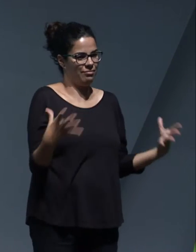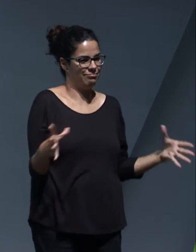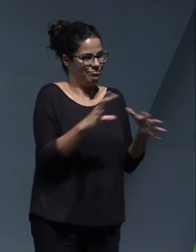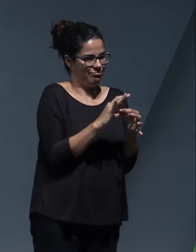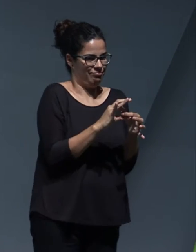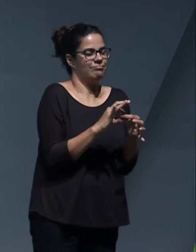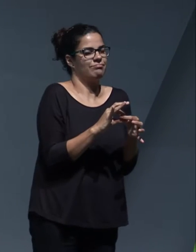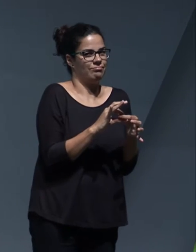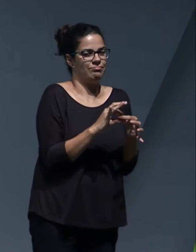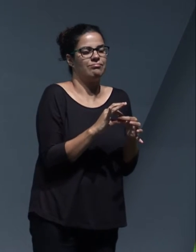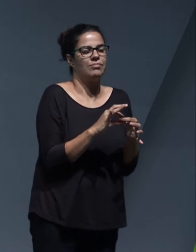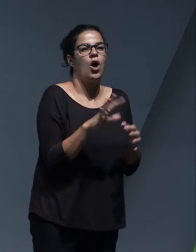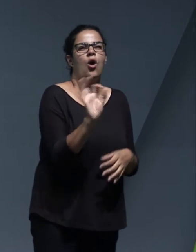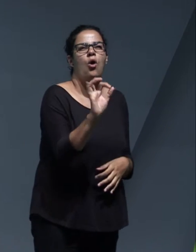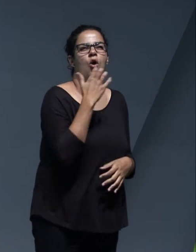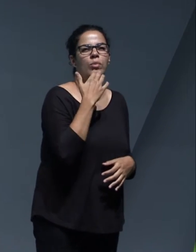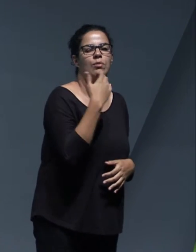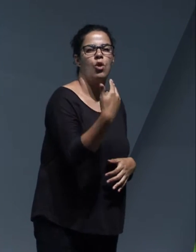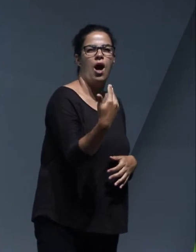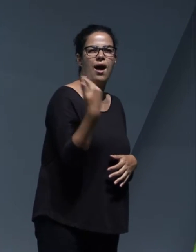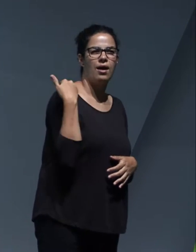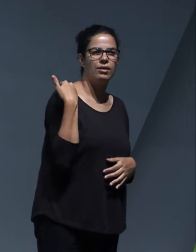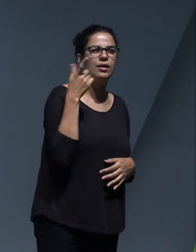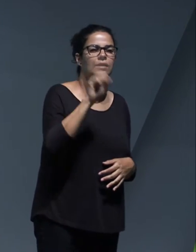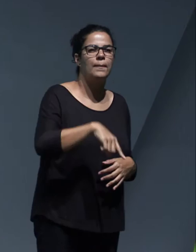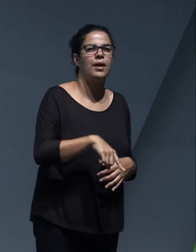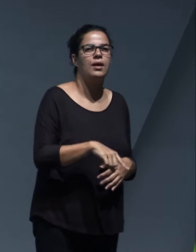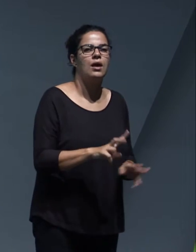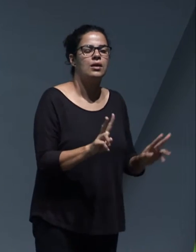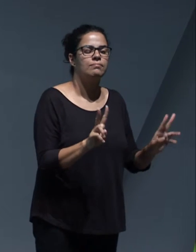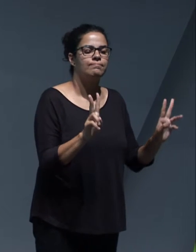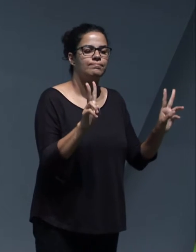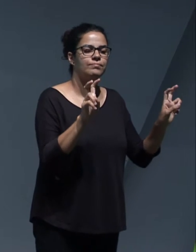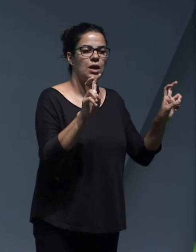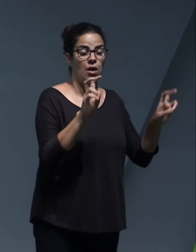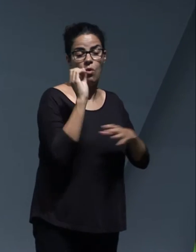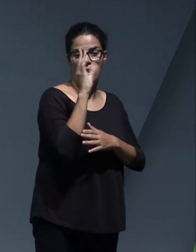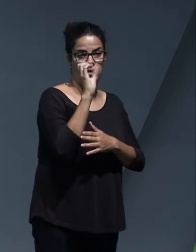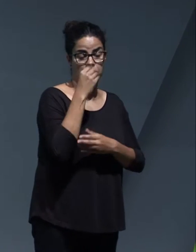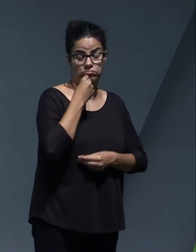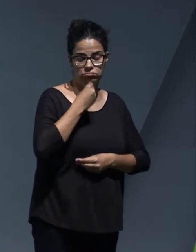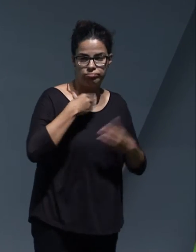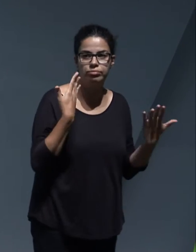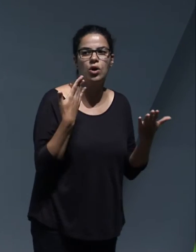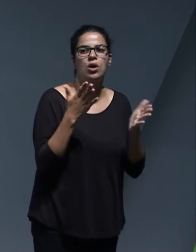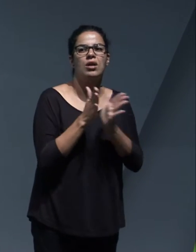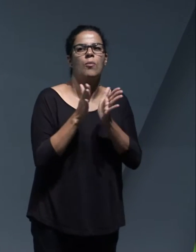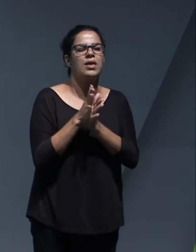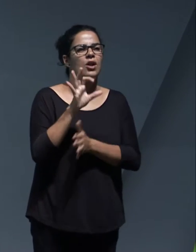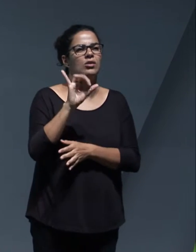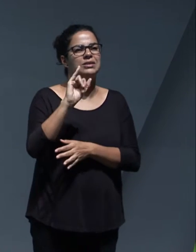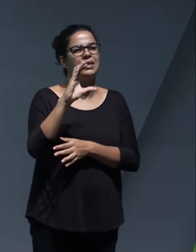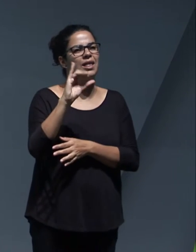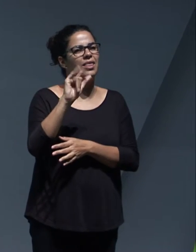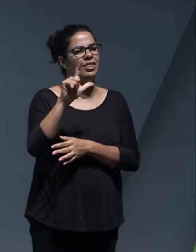o ayer la magnífica presentación por parte de Alexis Sicilia respecto al tema del tratamiento